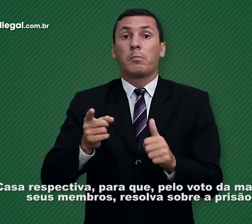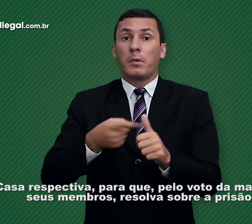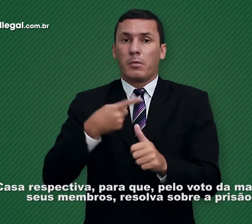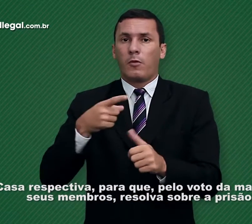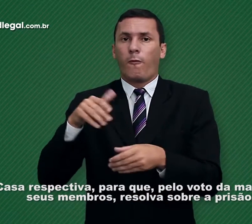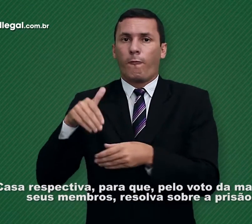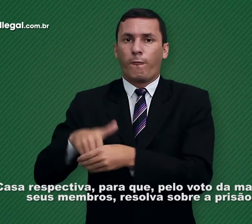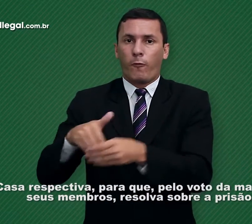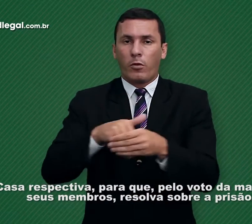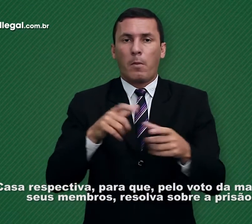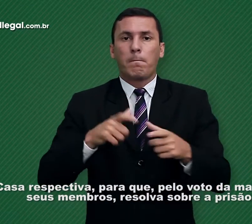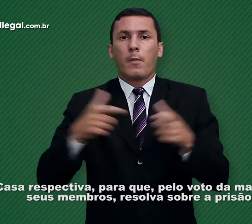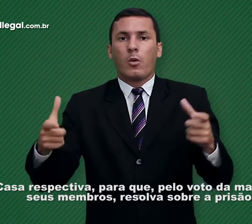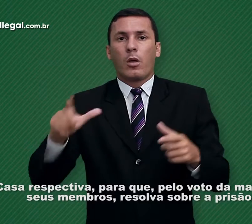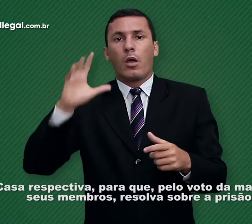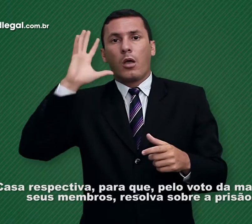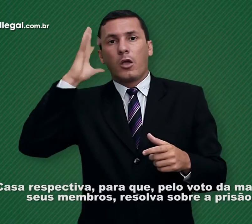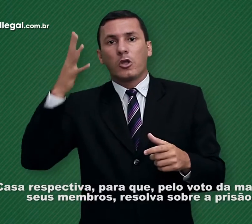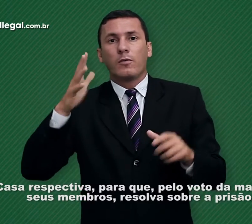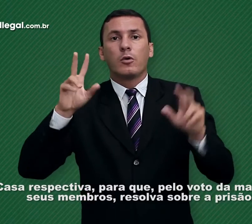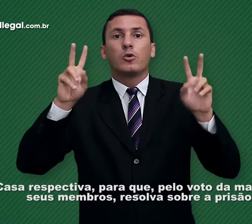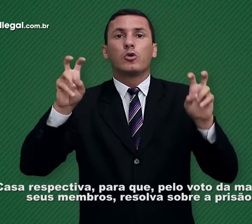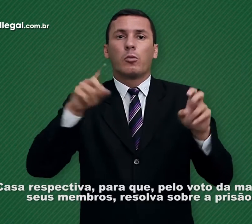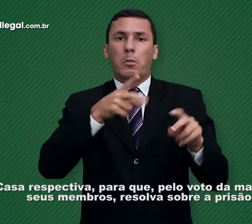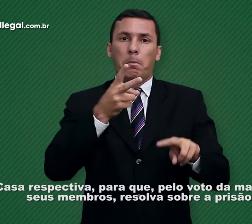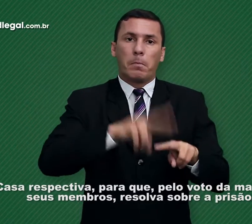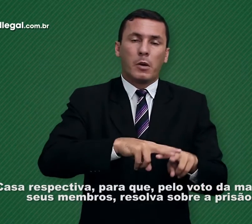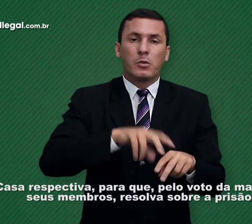maioria de seus membros, resolva sobre a prisão.